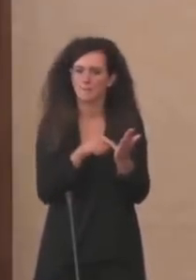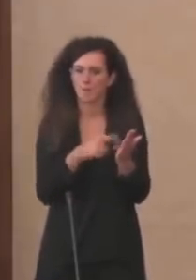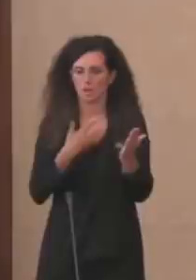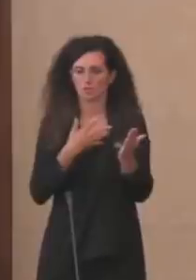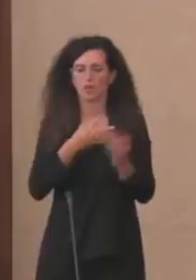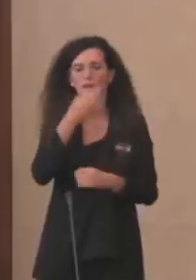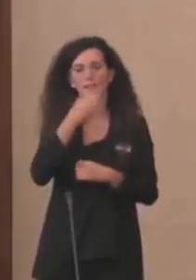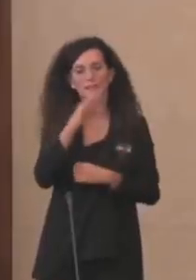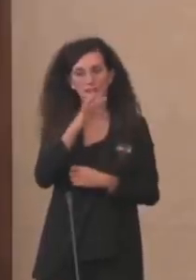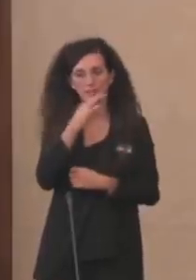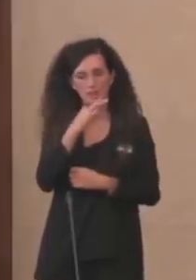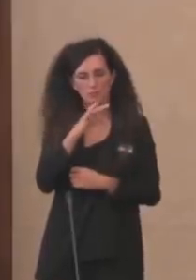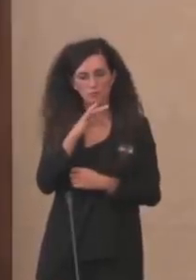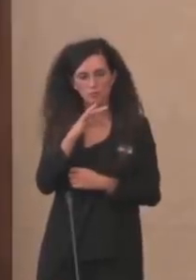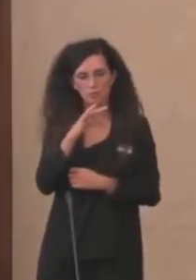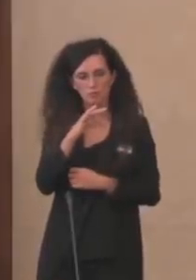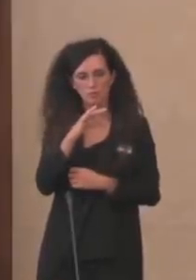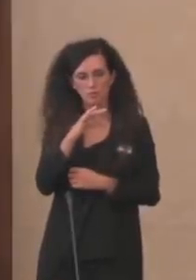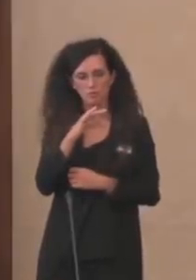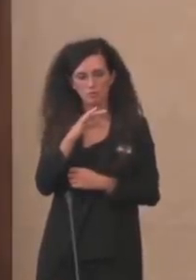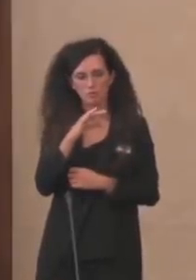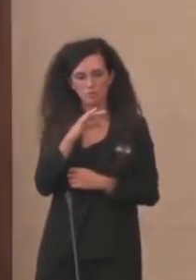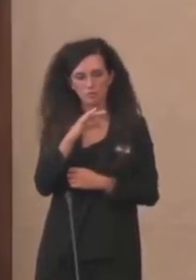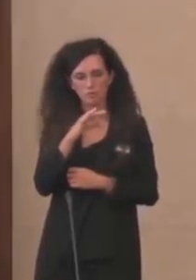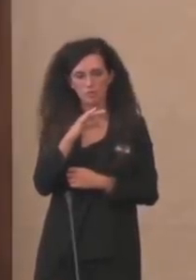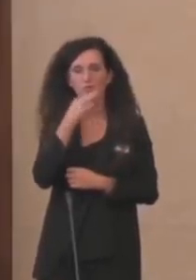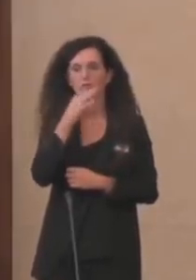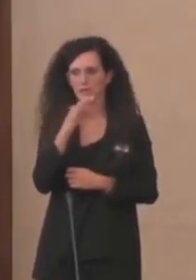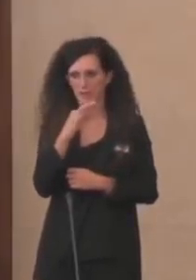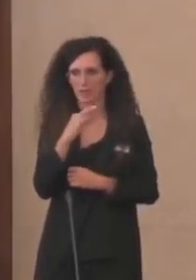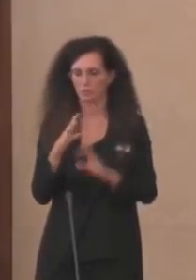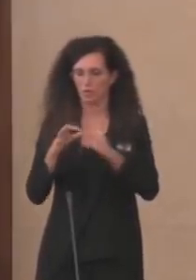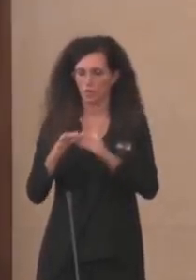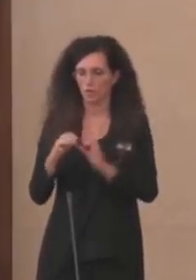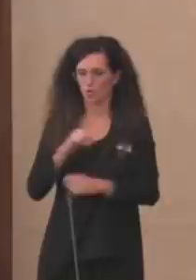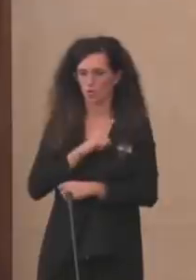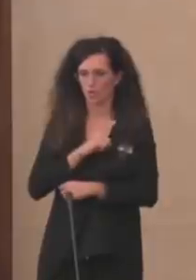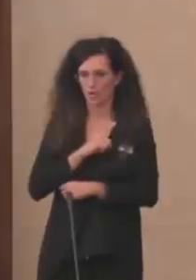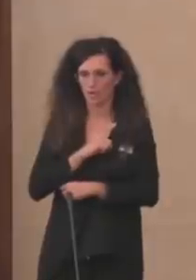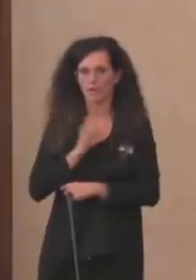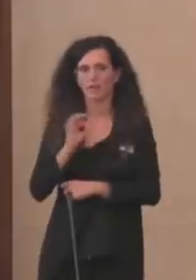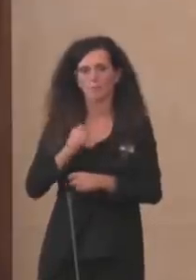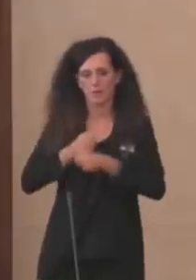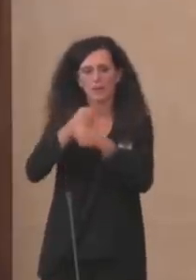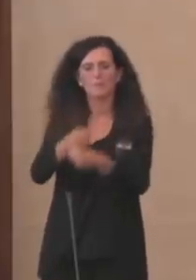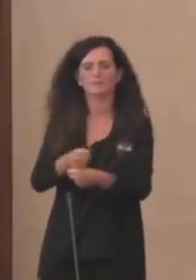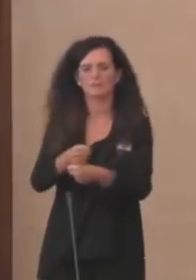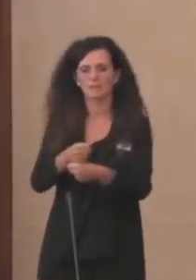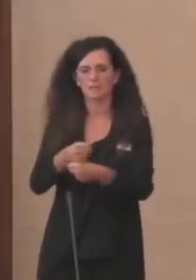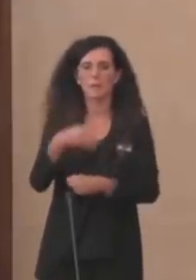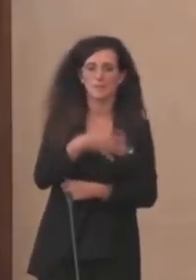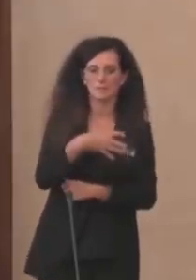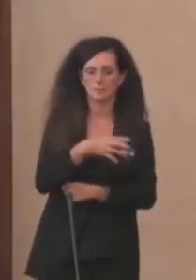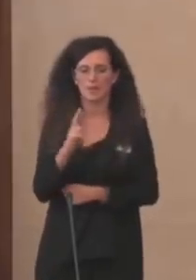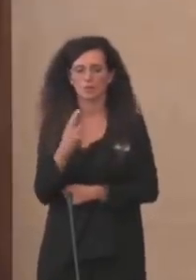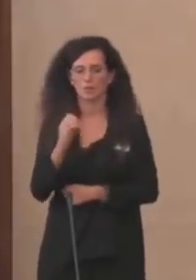'intervento quindi del mio collega in rappresentanza di Massimiliano